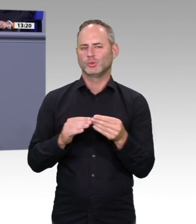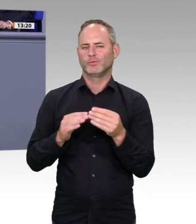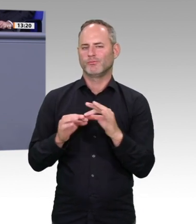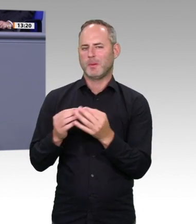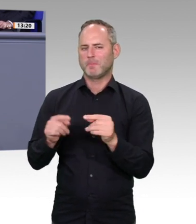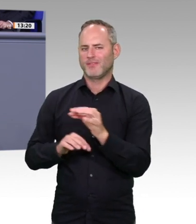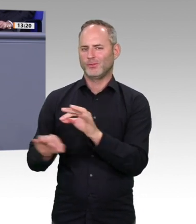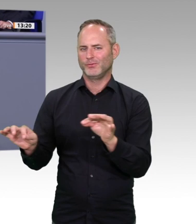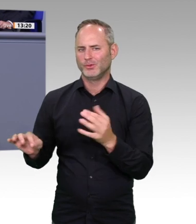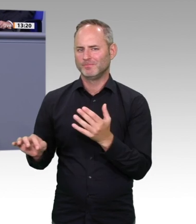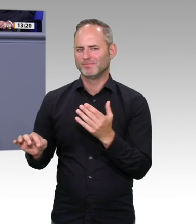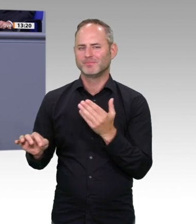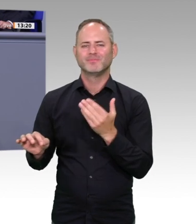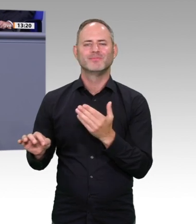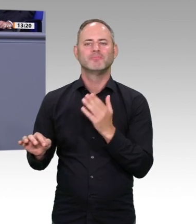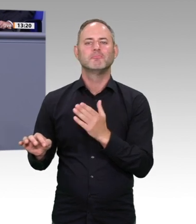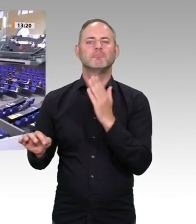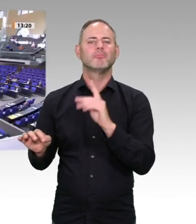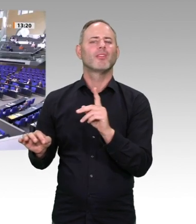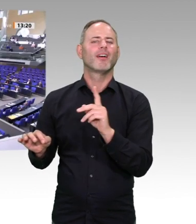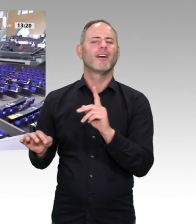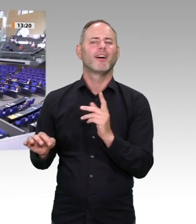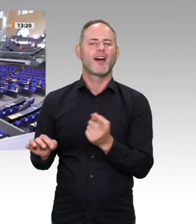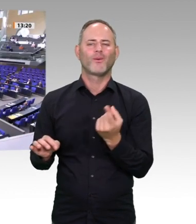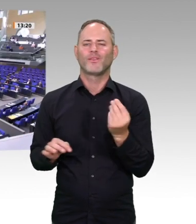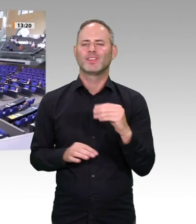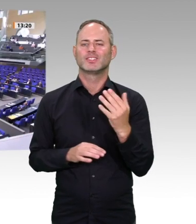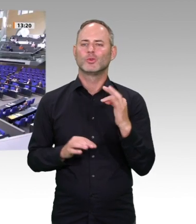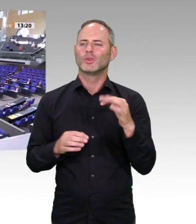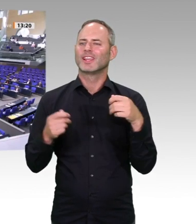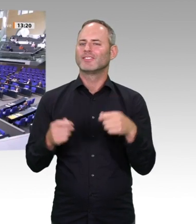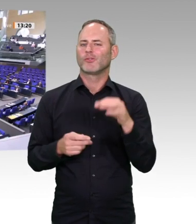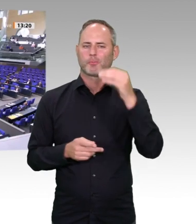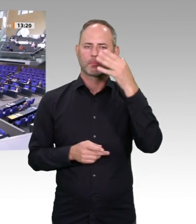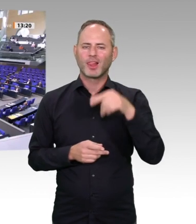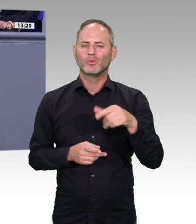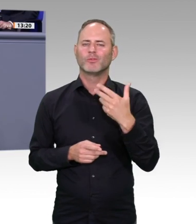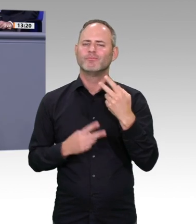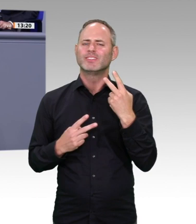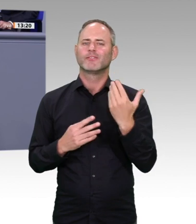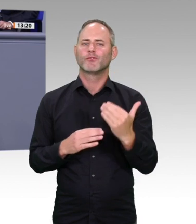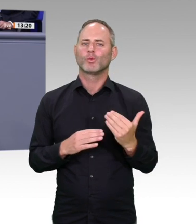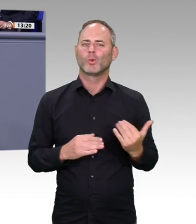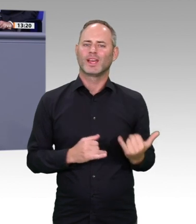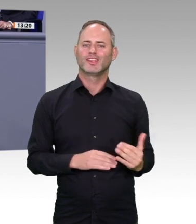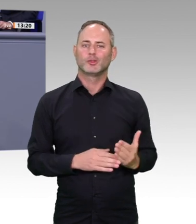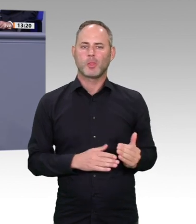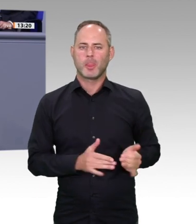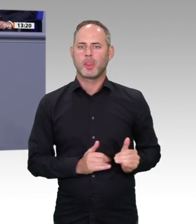wichtig ist. Und es ist hier heute schon angesprochen worden, natürlich brauchen wir eine gute